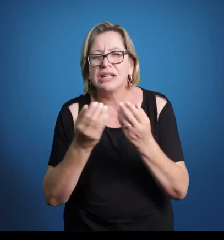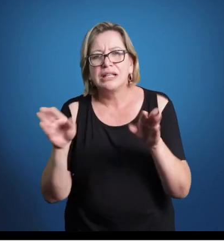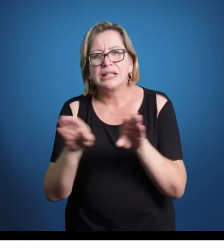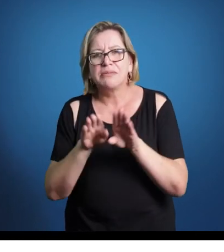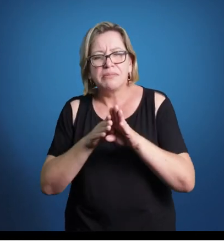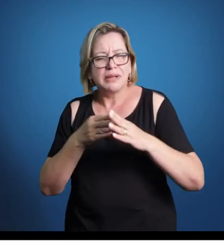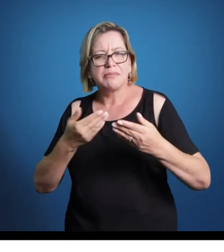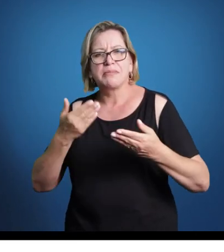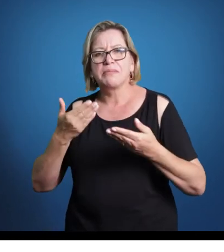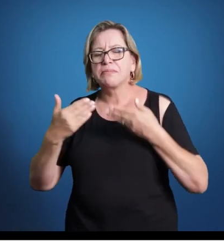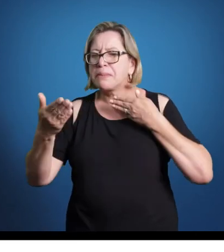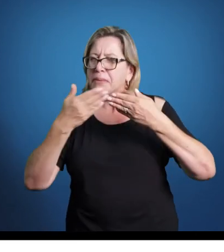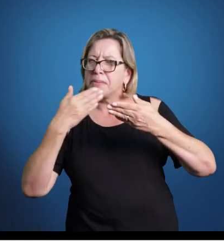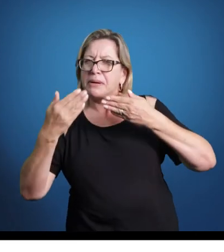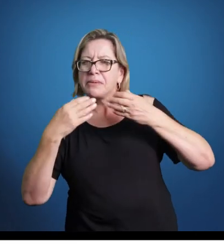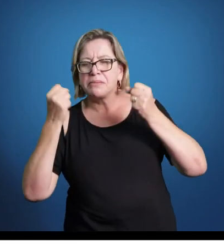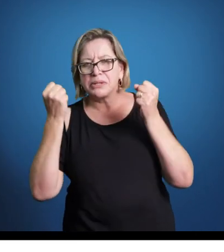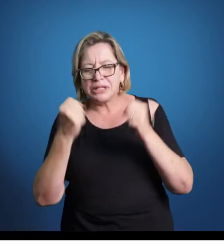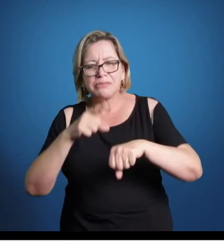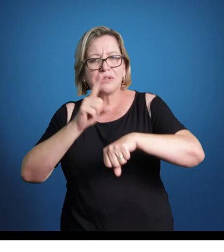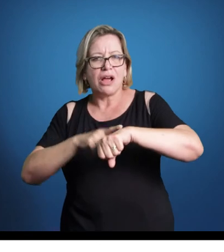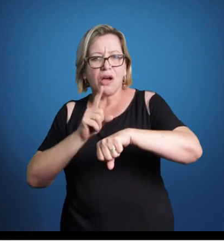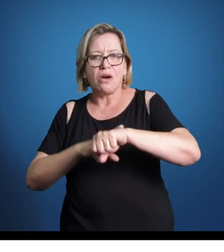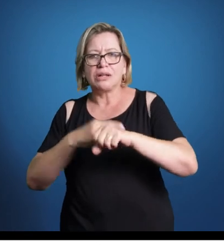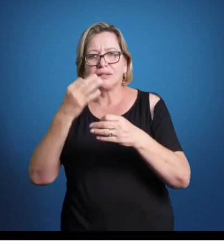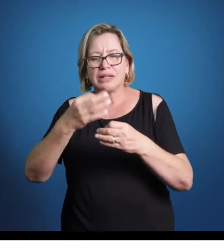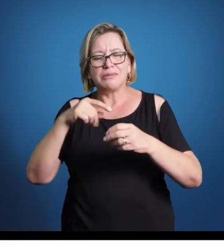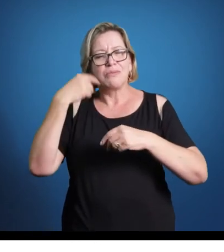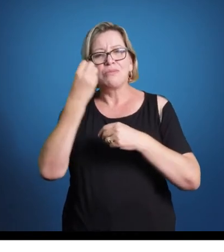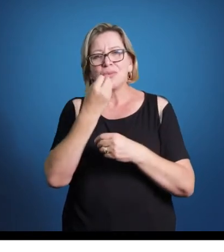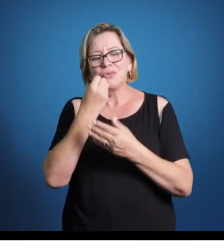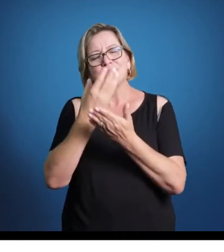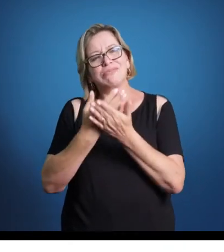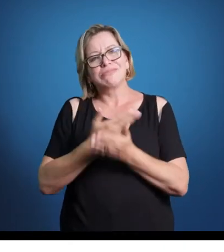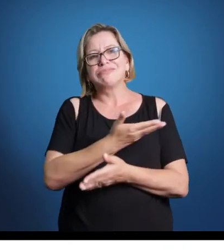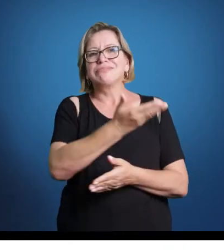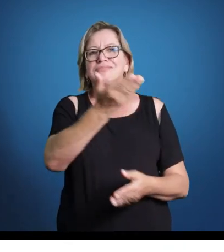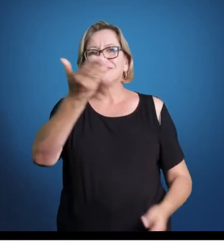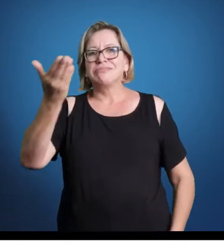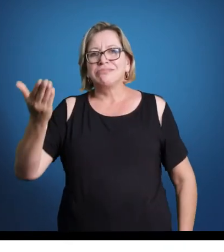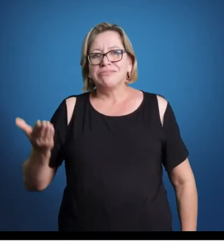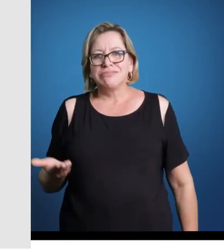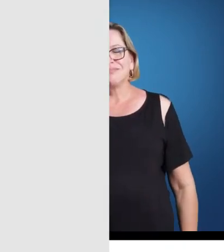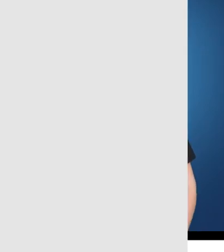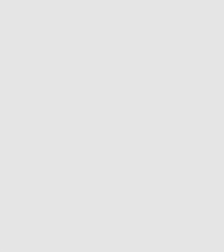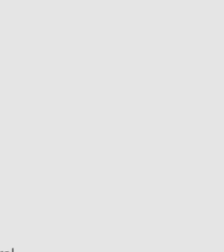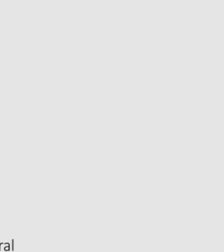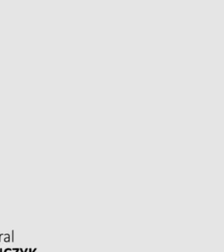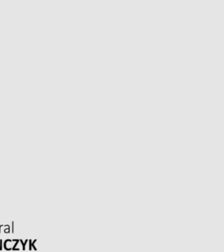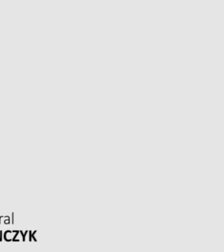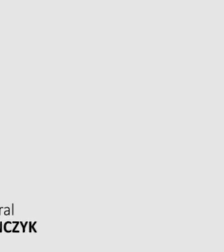no chat, no horário combinado. Muito obrigado, bom estudo a todos. Tchau. Tchau. Tchau.